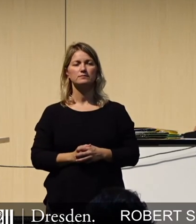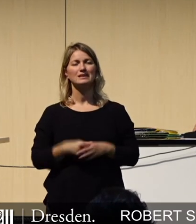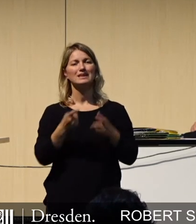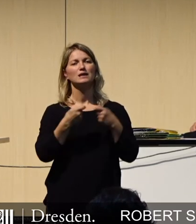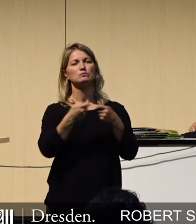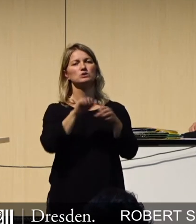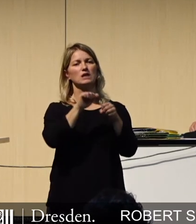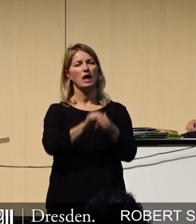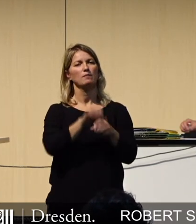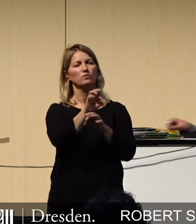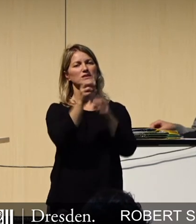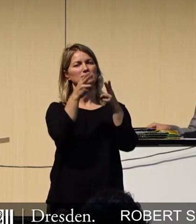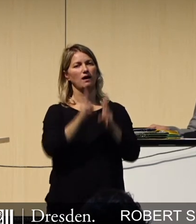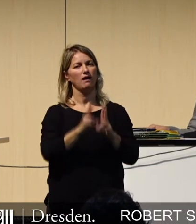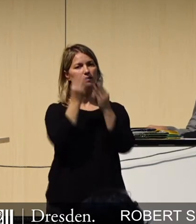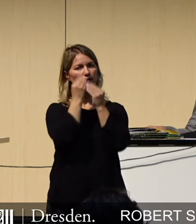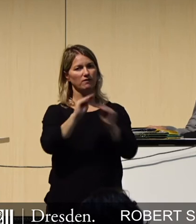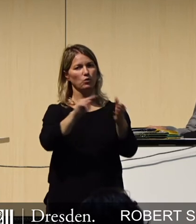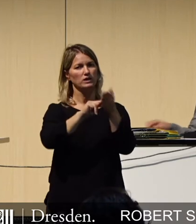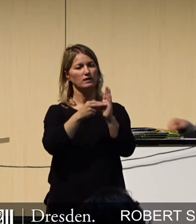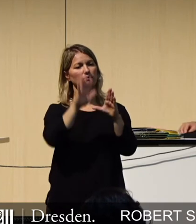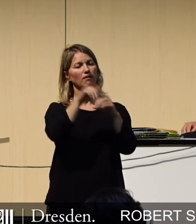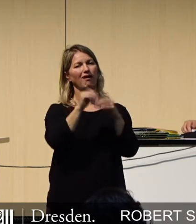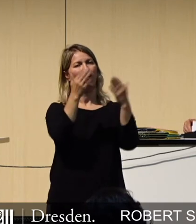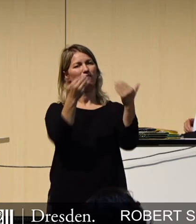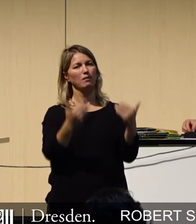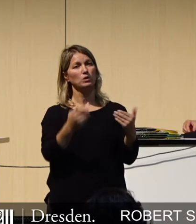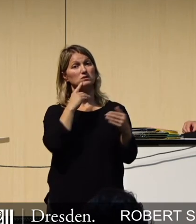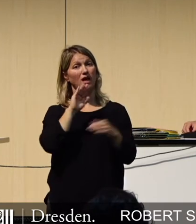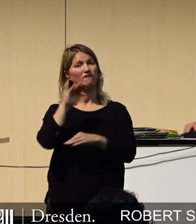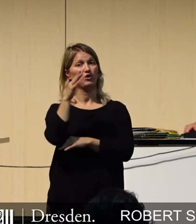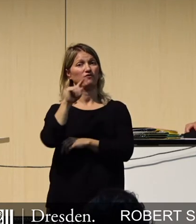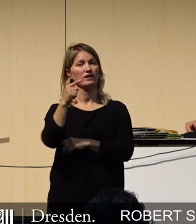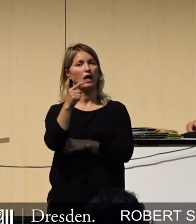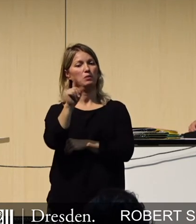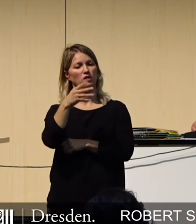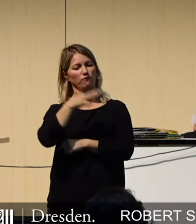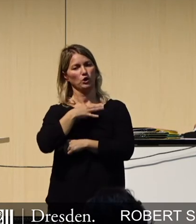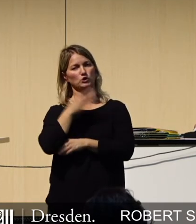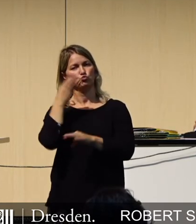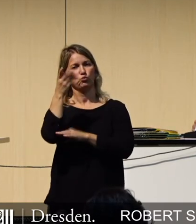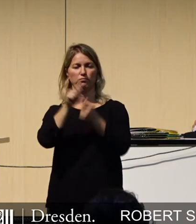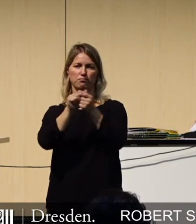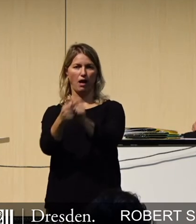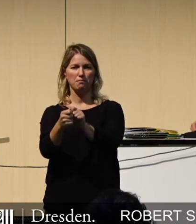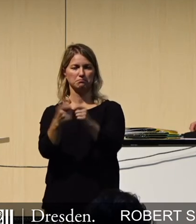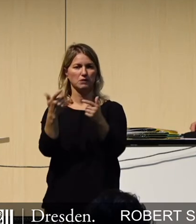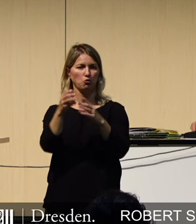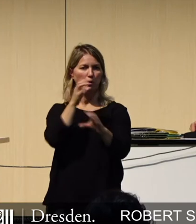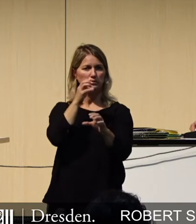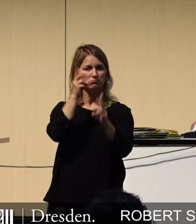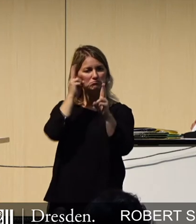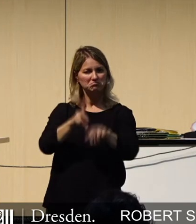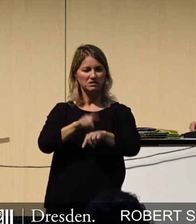Sicherheit und Informationstechnik wirbt damit, dass 5G unsere Zukunft verändern wird. Kommunikation in Echtzeit,